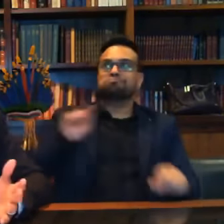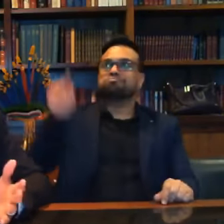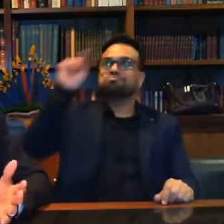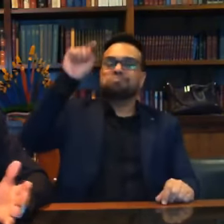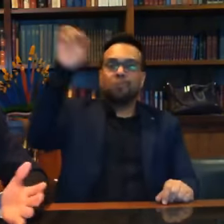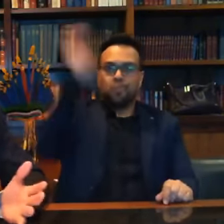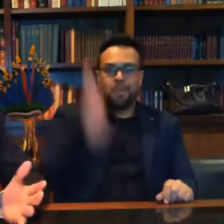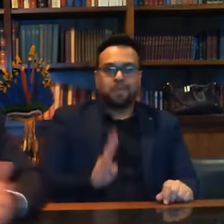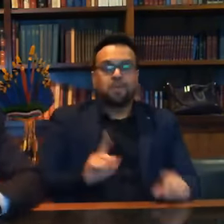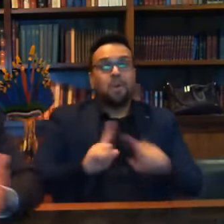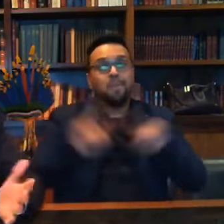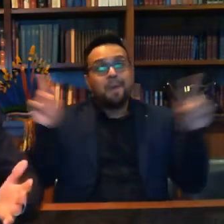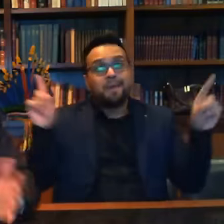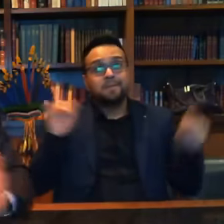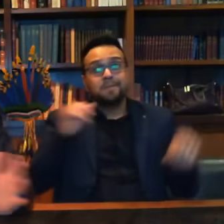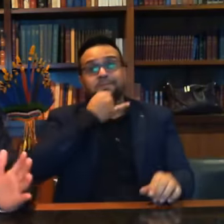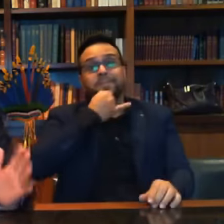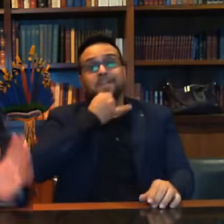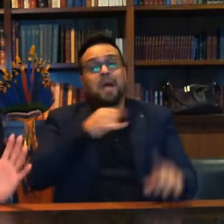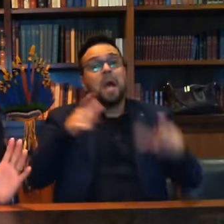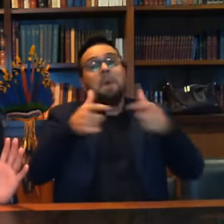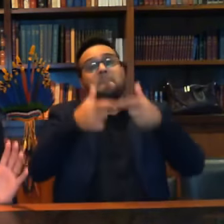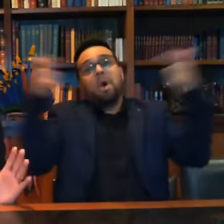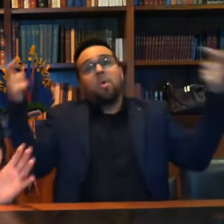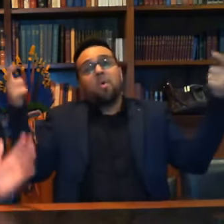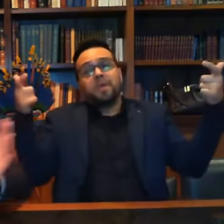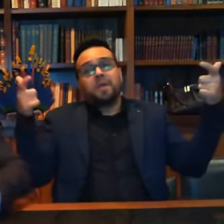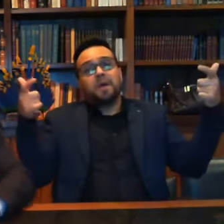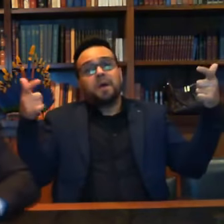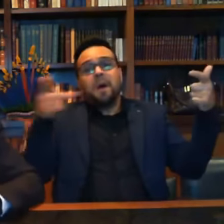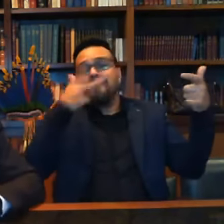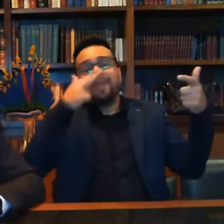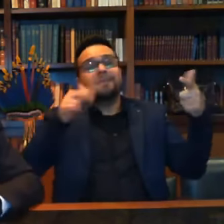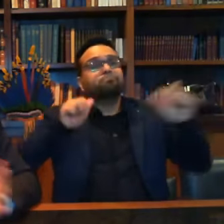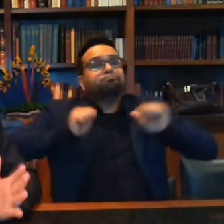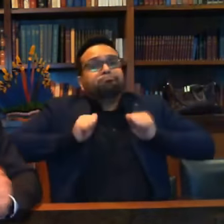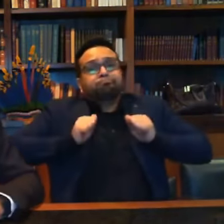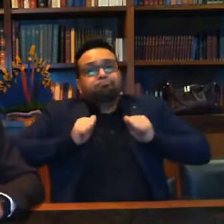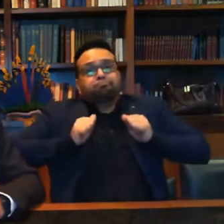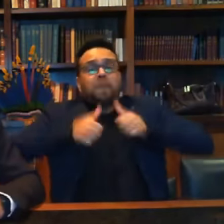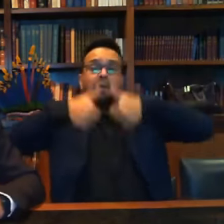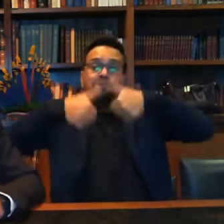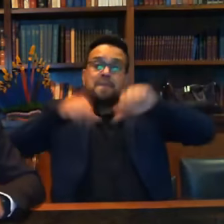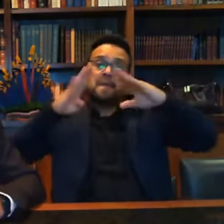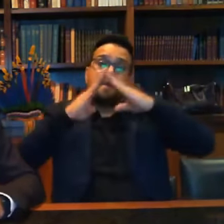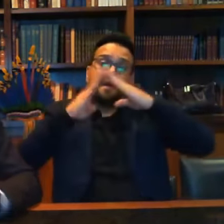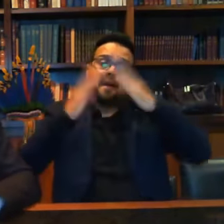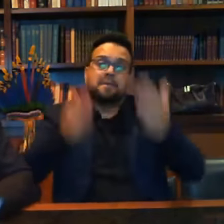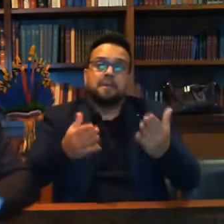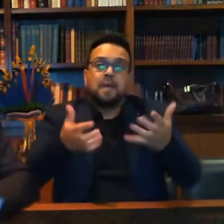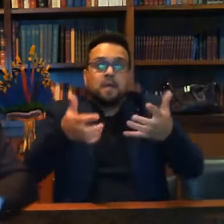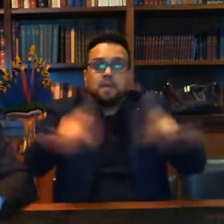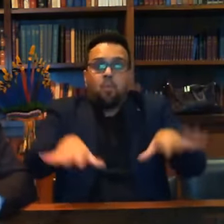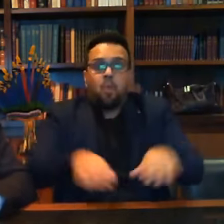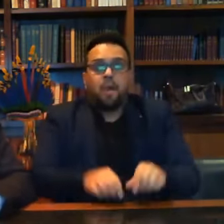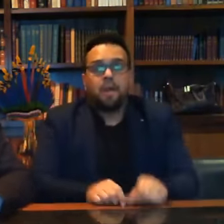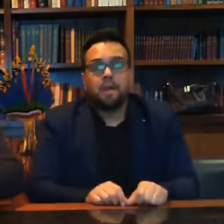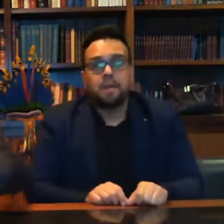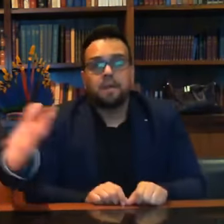Mas, infelizmente, a grande maioria fica, se acomoda, fica em casa. Não quer